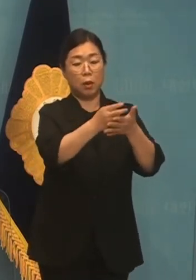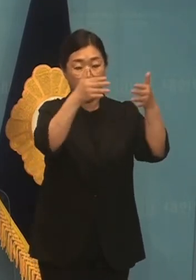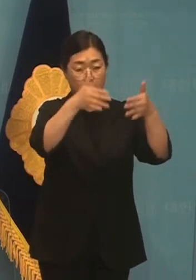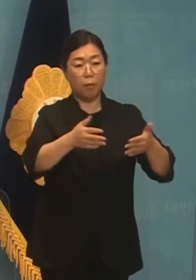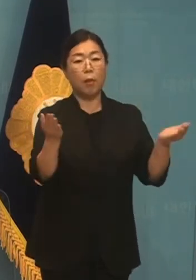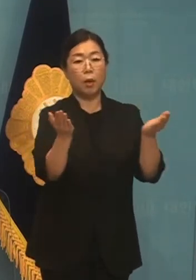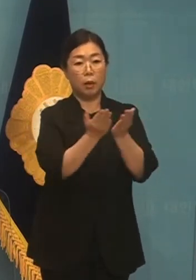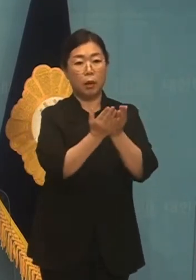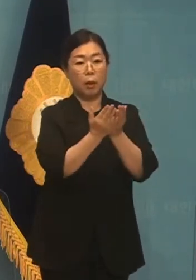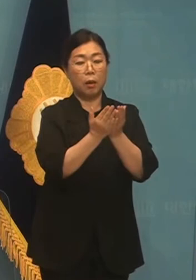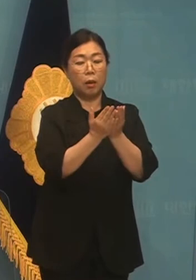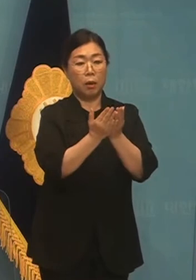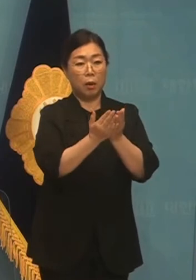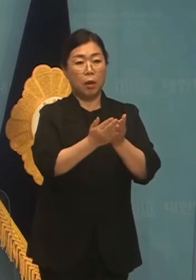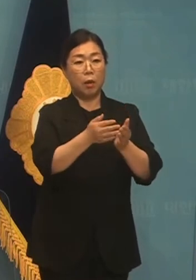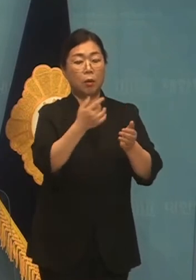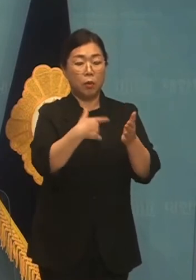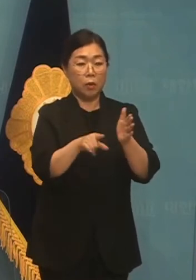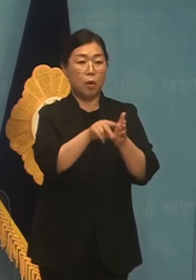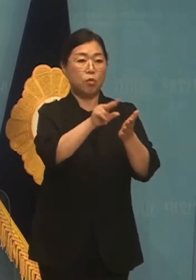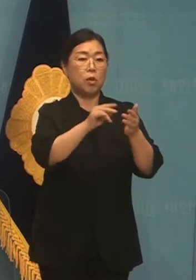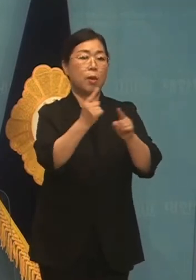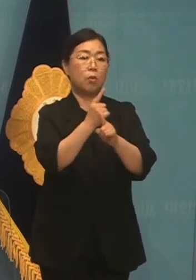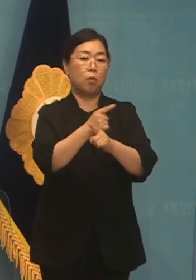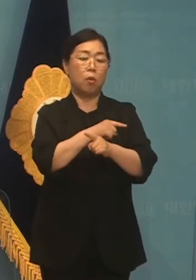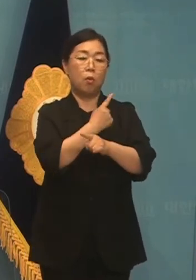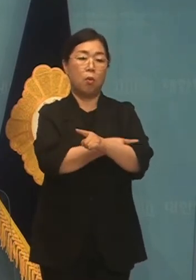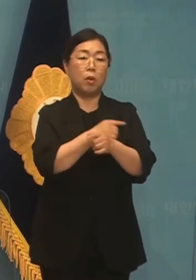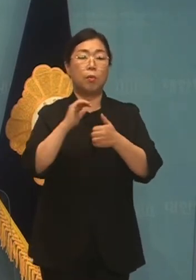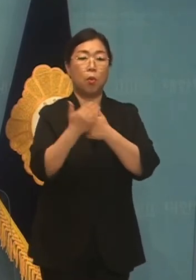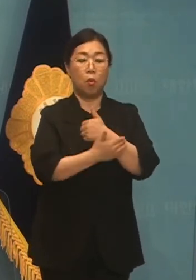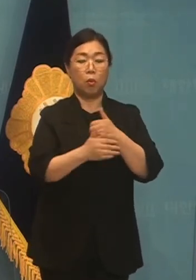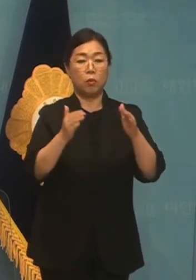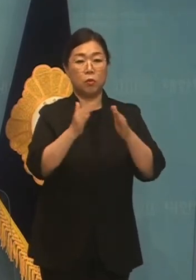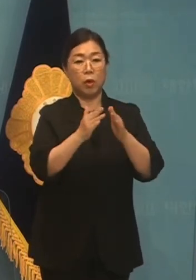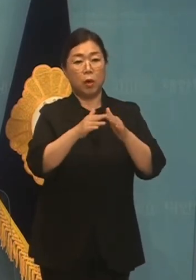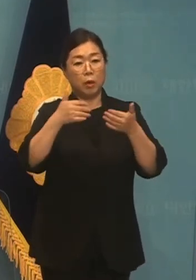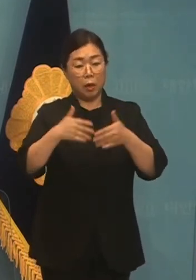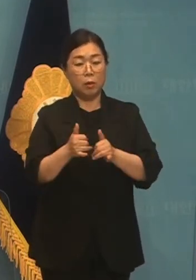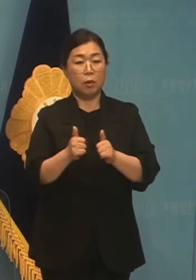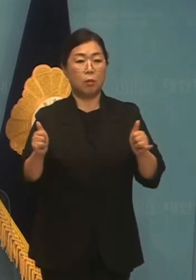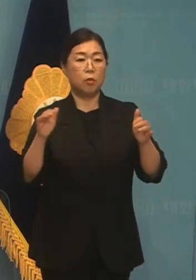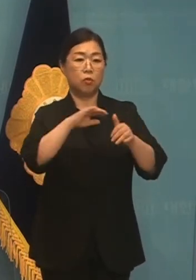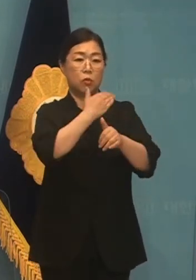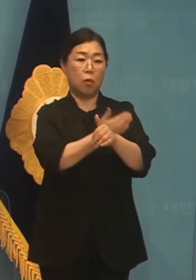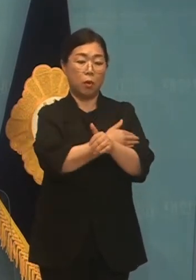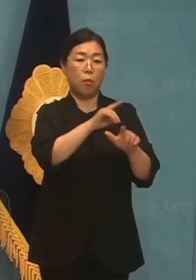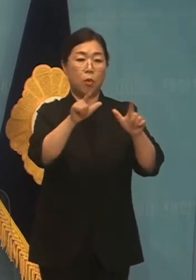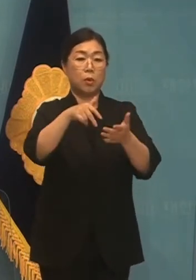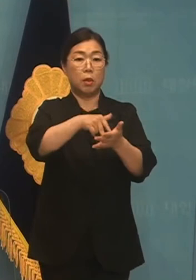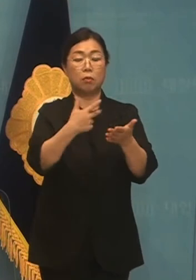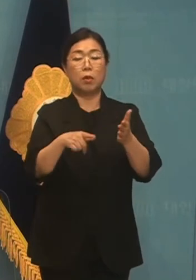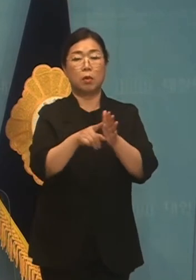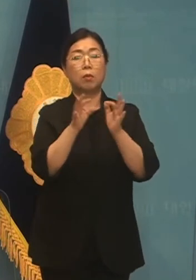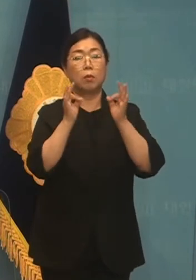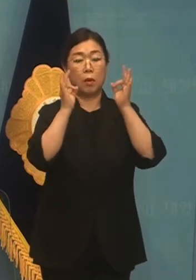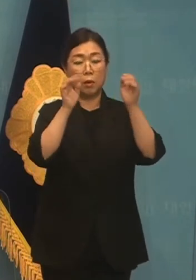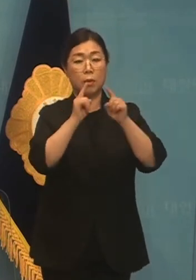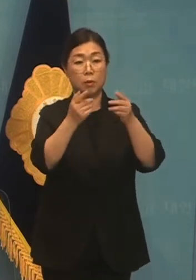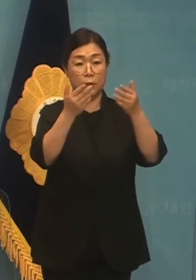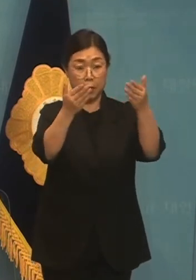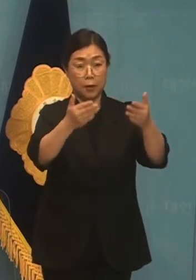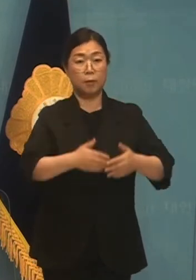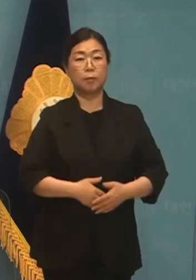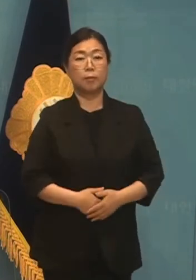있도록 문제점을 개선하고 세입자들의 권리보호, 주거체역계층의 주거권 보장을 위해 최선을 다하겠다고